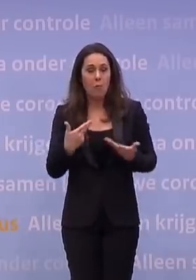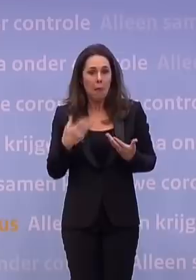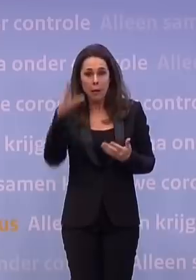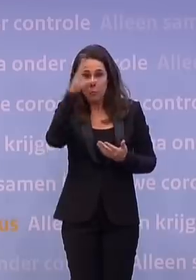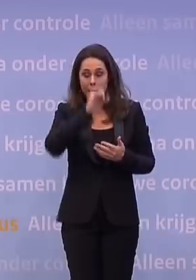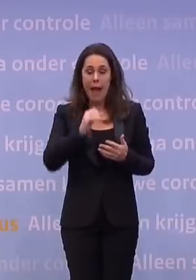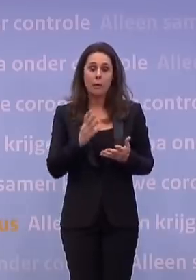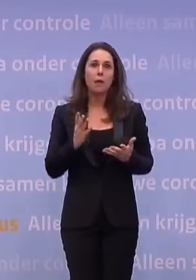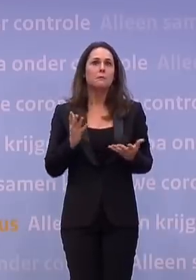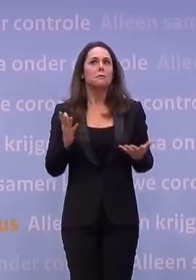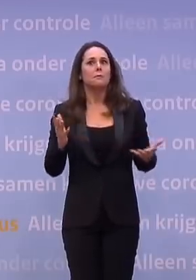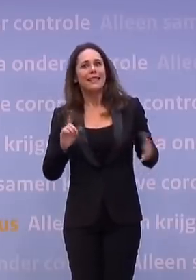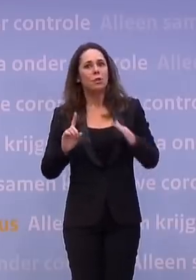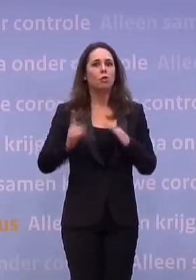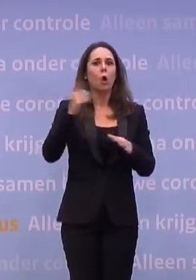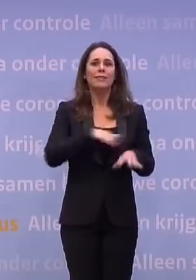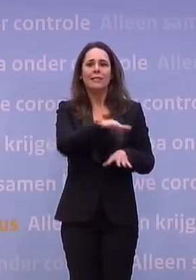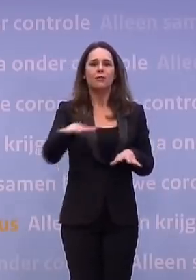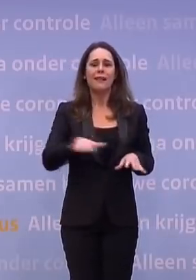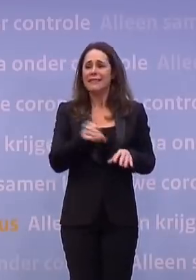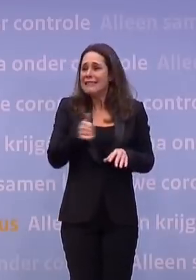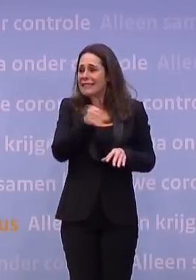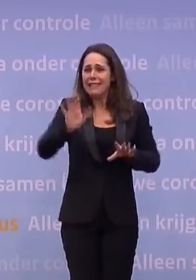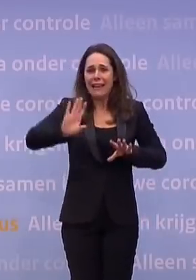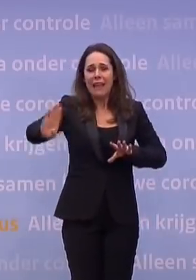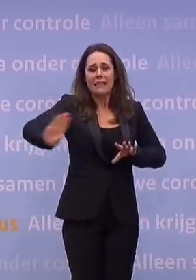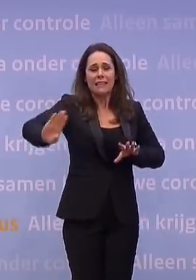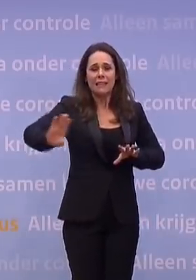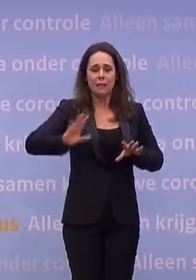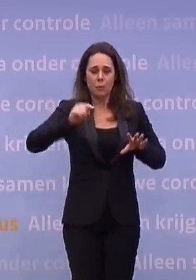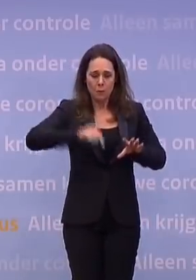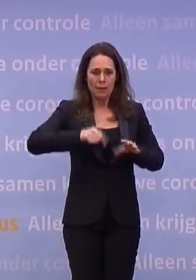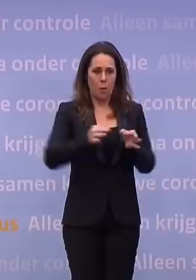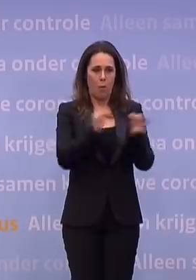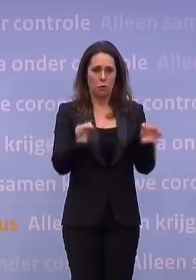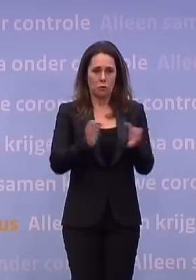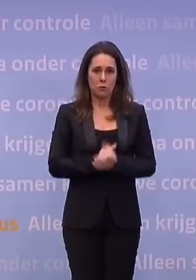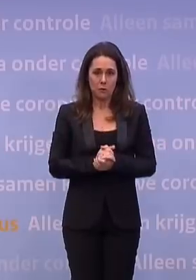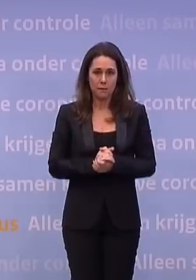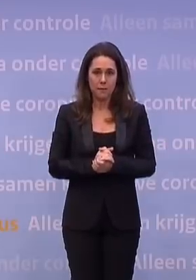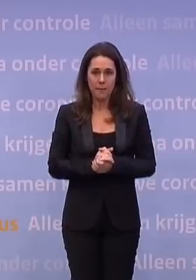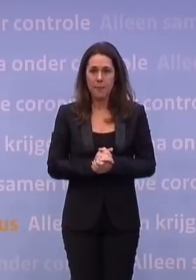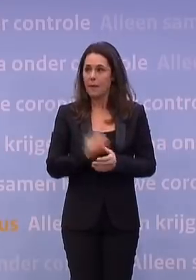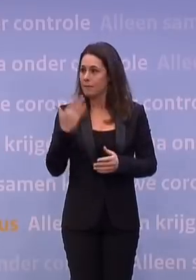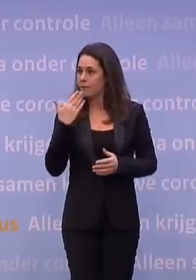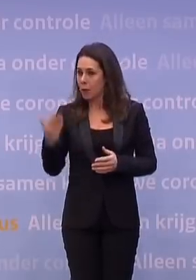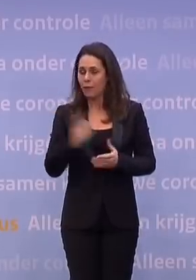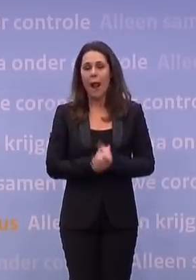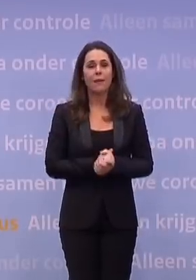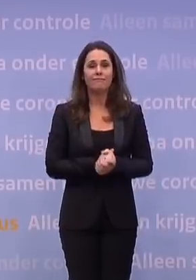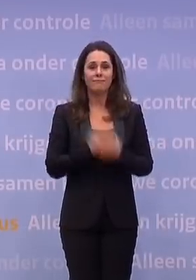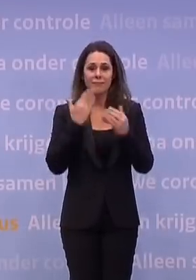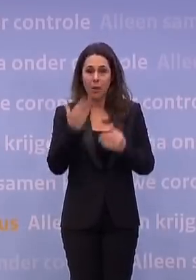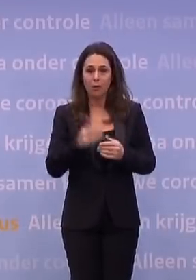uiterste noodsituatie men zegt, joh, even iedereen buiten de deur, want we moeten even de brand blussen. Dat begrijp ik. Oké. Ik dank u allen. Veel dank.